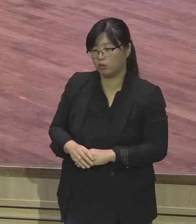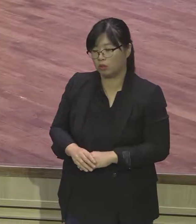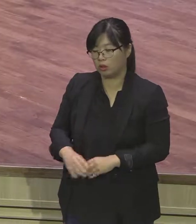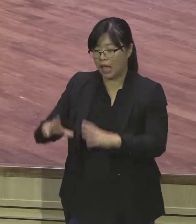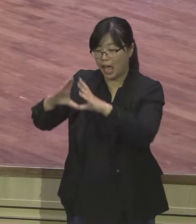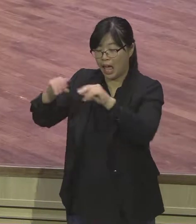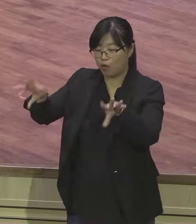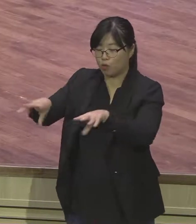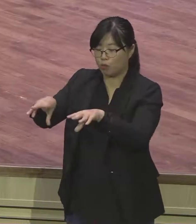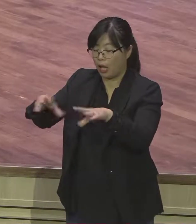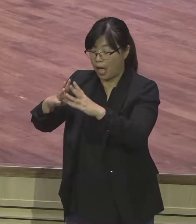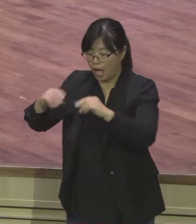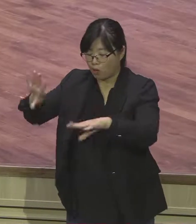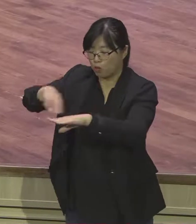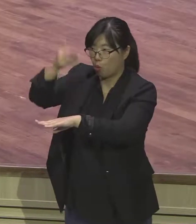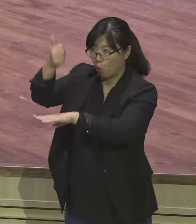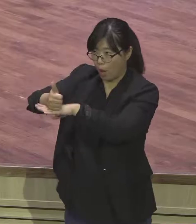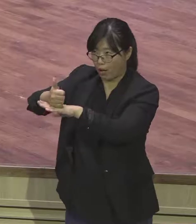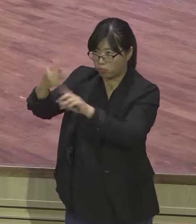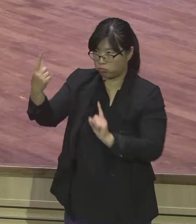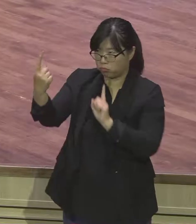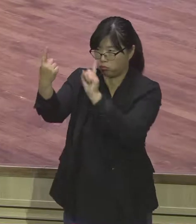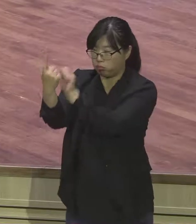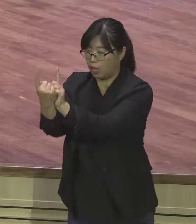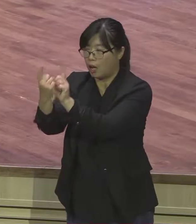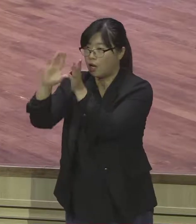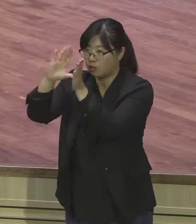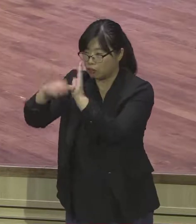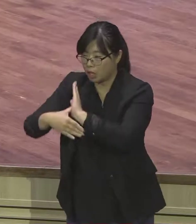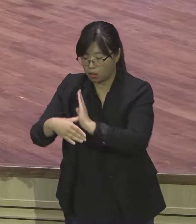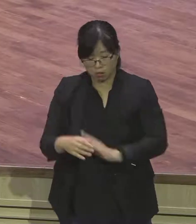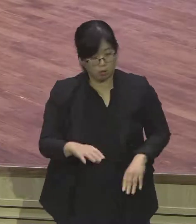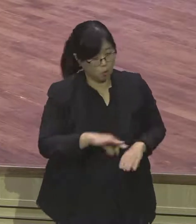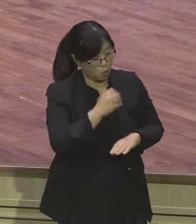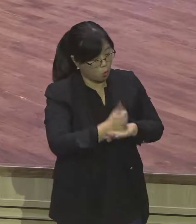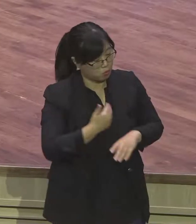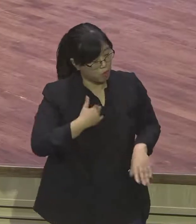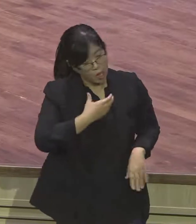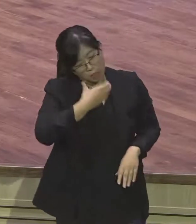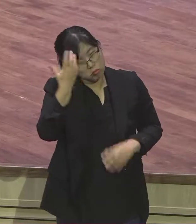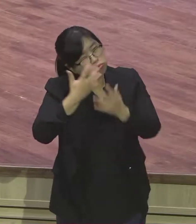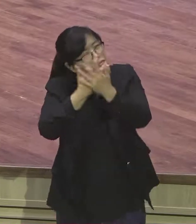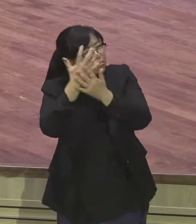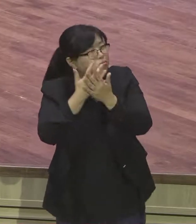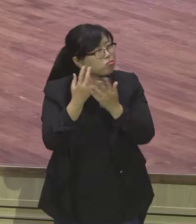편안한 대답을 하시리다 하나님 들으니 내가 아니라 그랬어